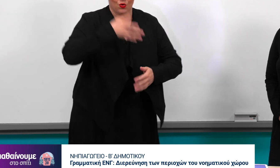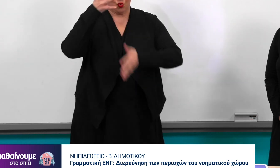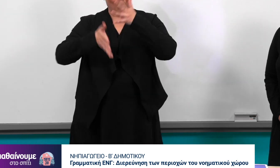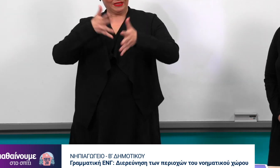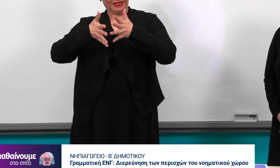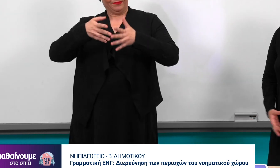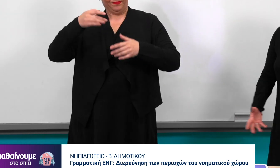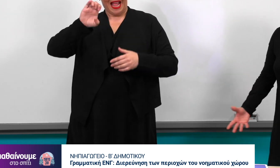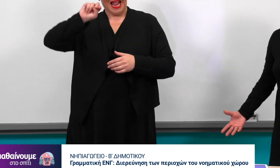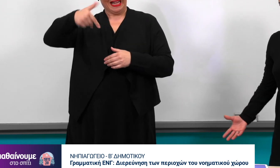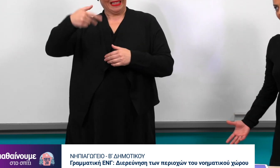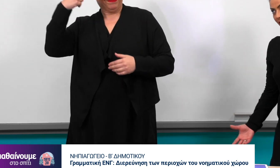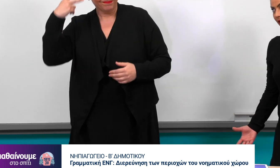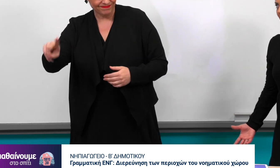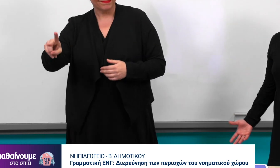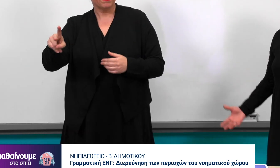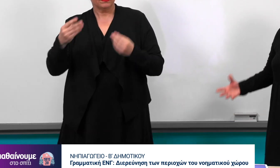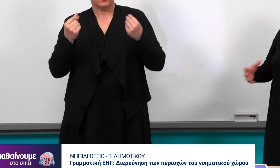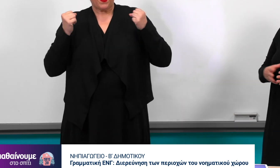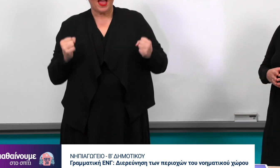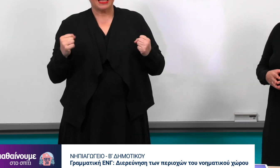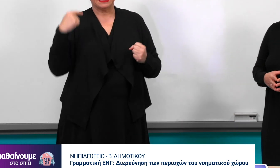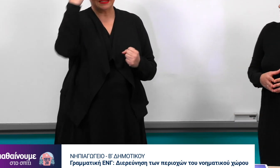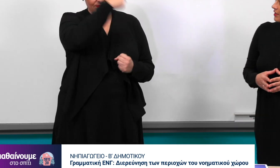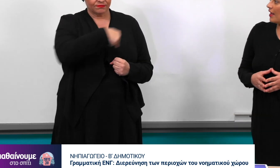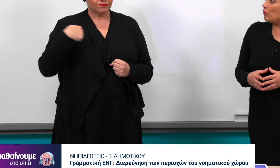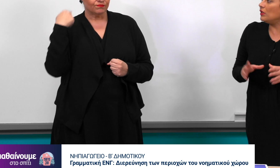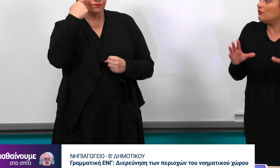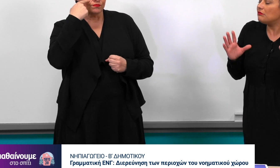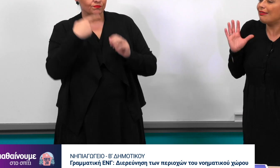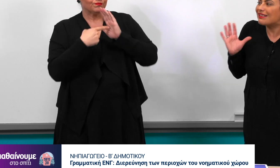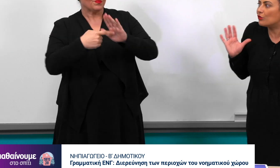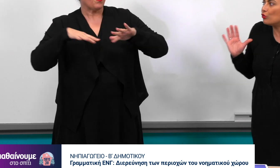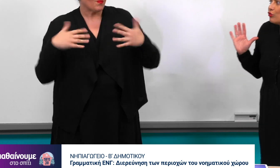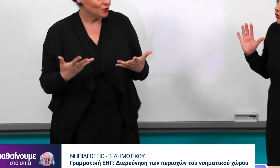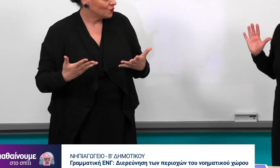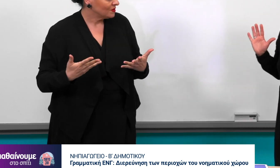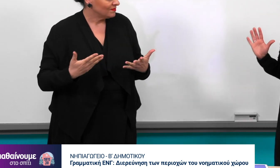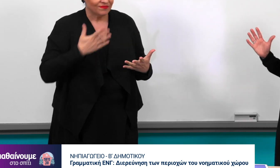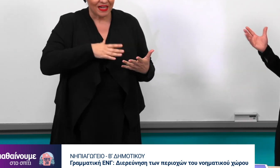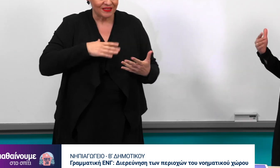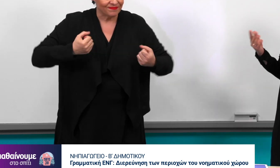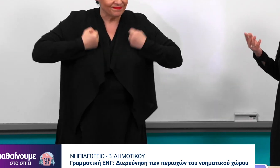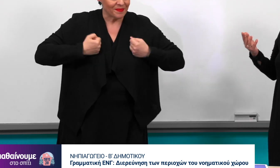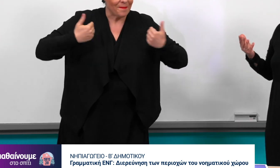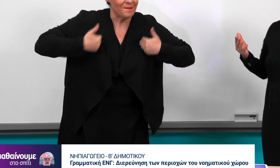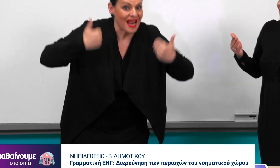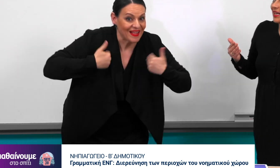Όλα λοιπόν τα νοήματα της ελληνικής νοηματικής γλώσσας έχουν τη θέση τους. Για να δούμε λοιπόν ένα